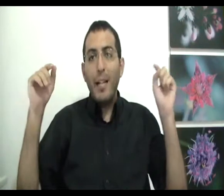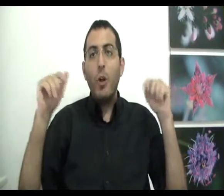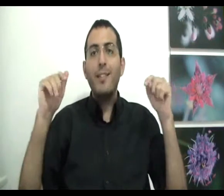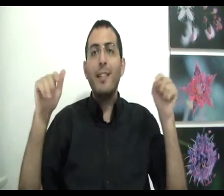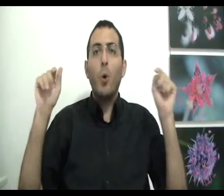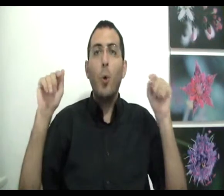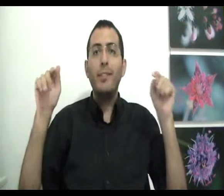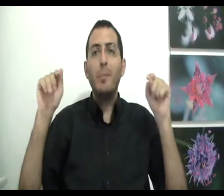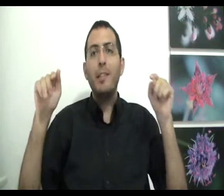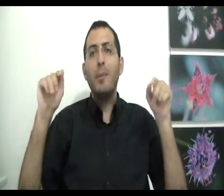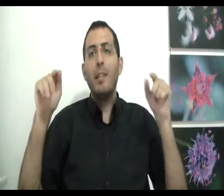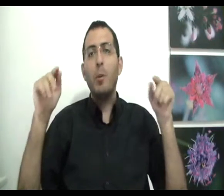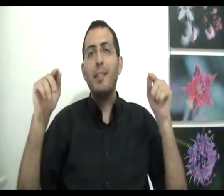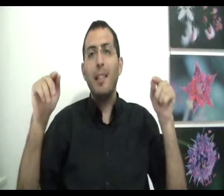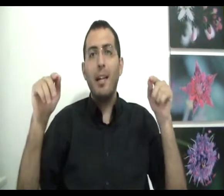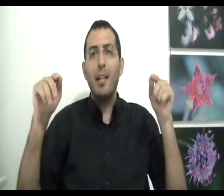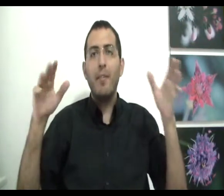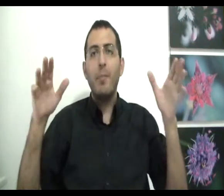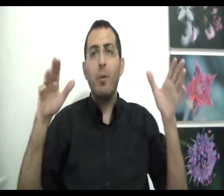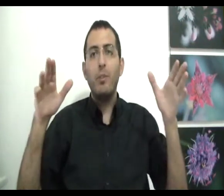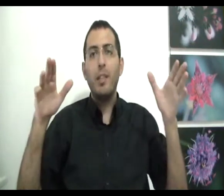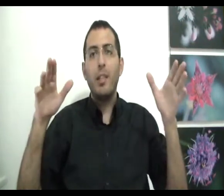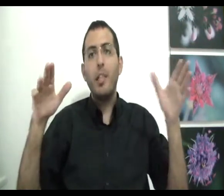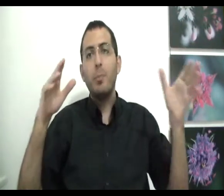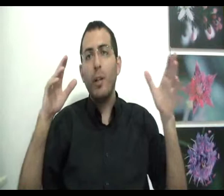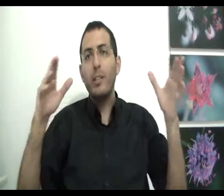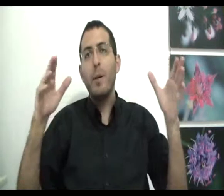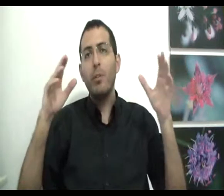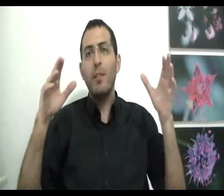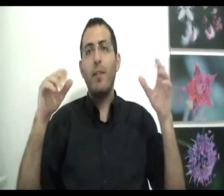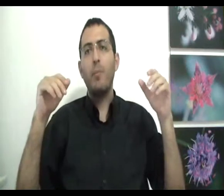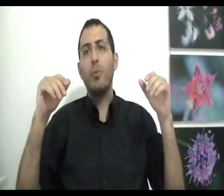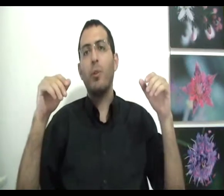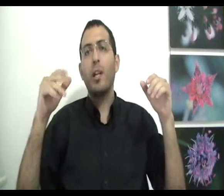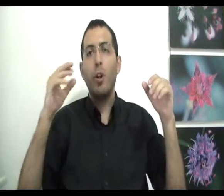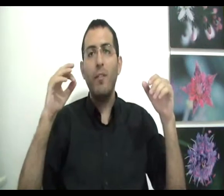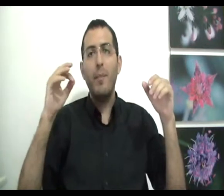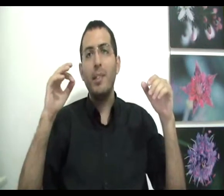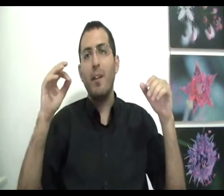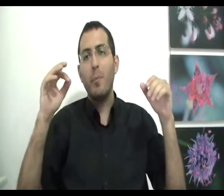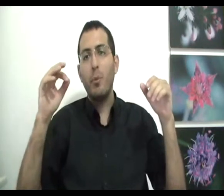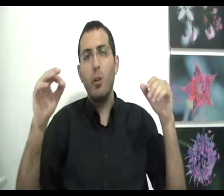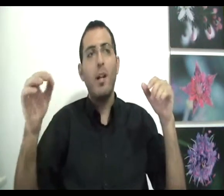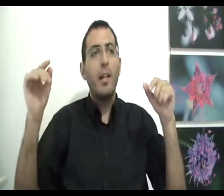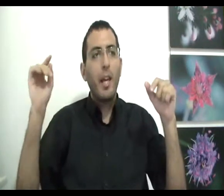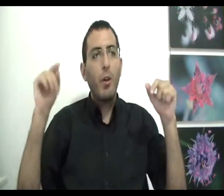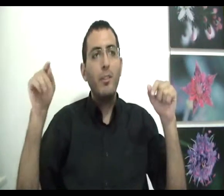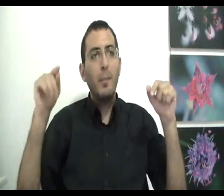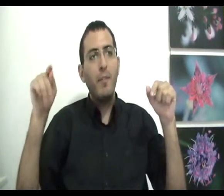והפרדוקס הזה הוא הסיבה שבן אדם לא מצליח להבין מה הוא רוצה כי יש פה איך שאמרנו את הדבר ויפוחו ולמה זה דבר ויפוחו? כי כל סיבה